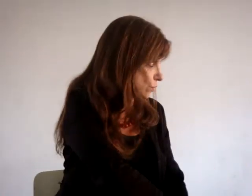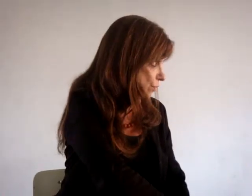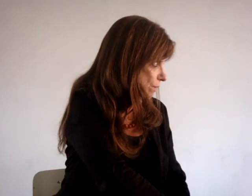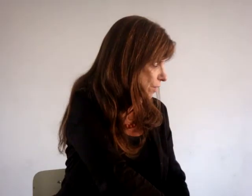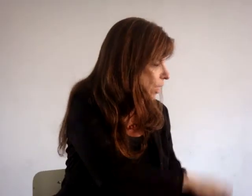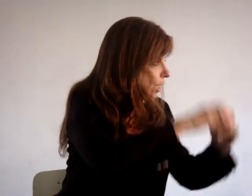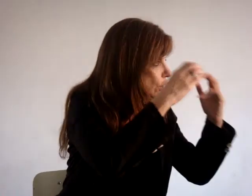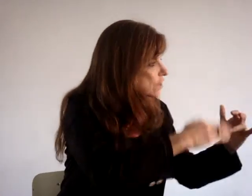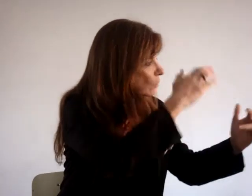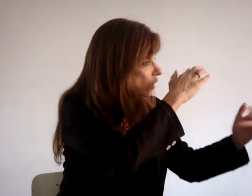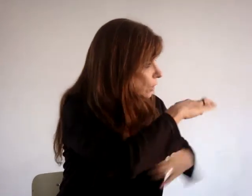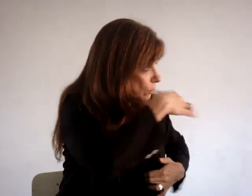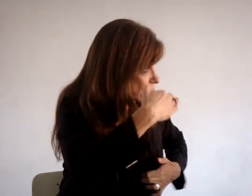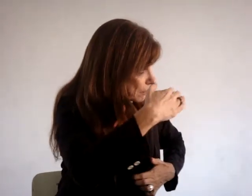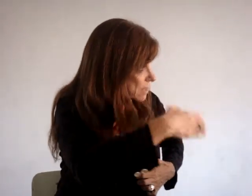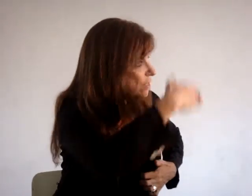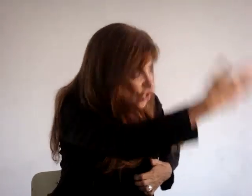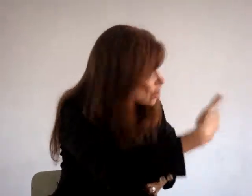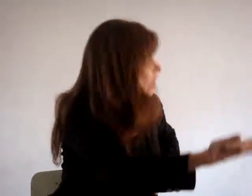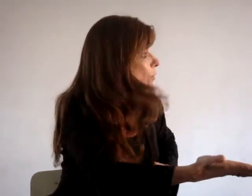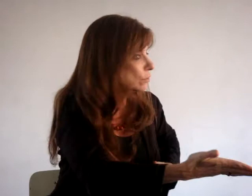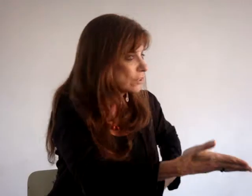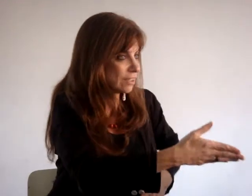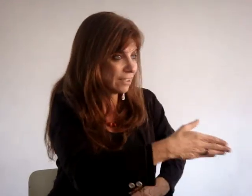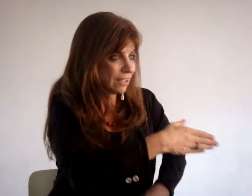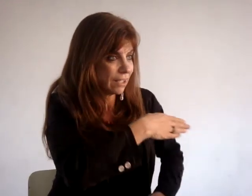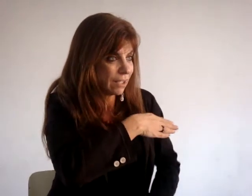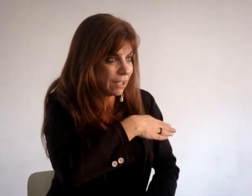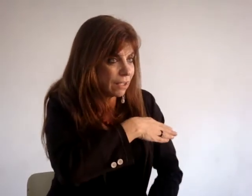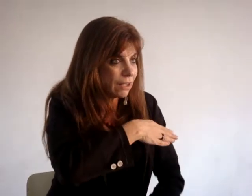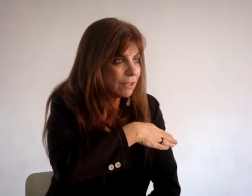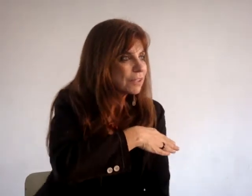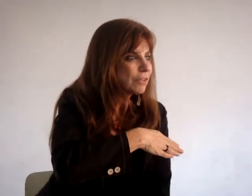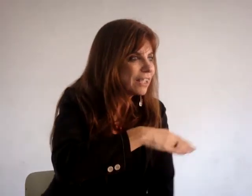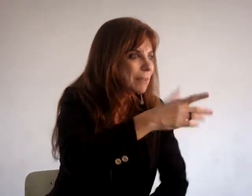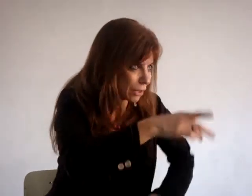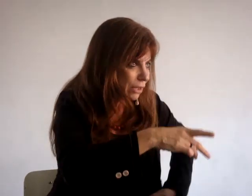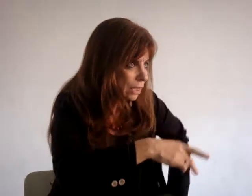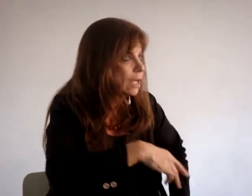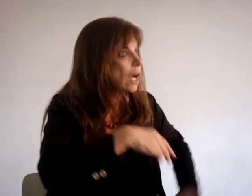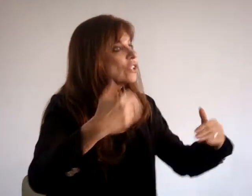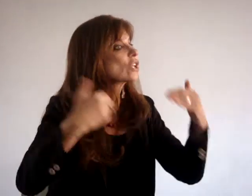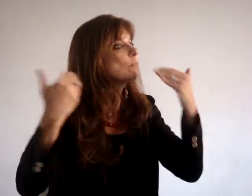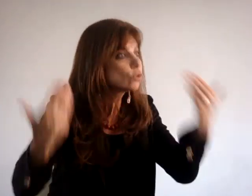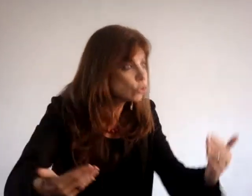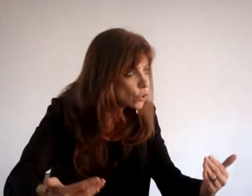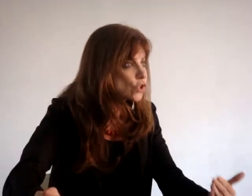discurso. Nós que moramos... Eu moro na conversazinha. A gente reproduz... É, Maria Luana. A gente reproduz o